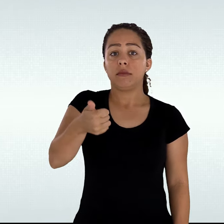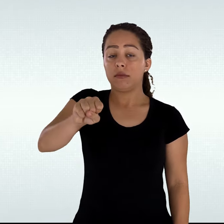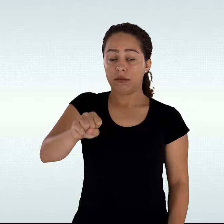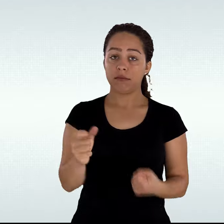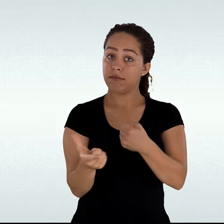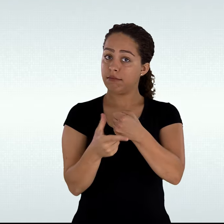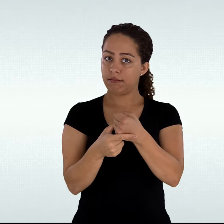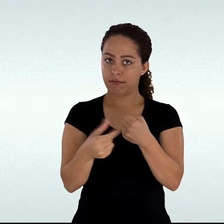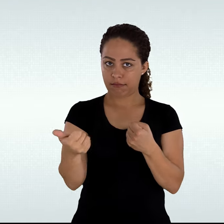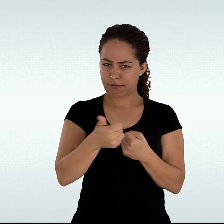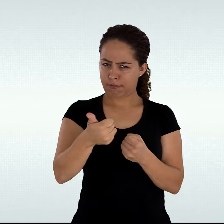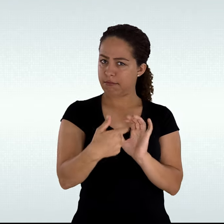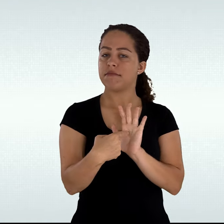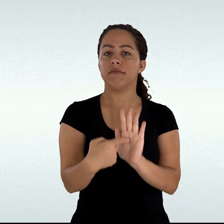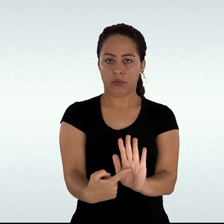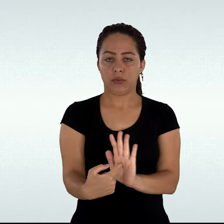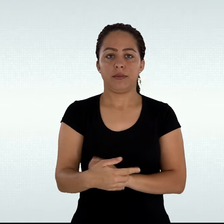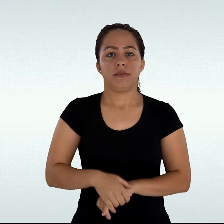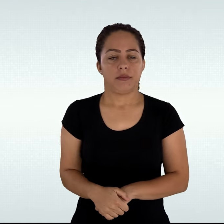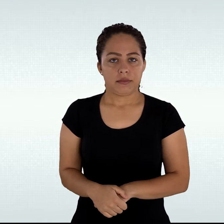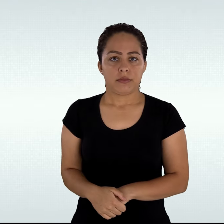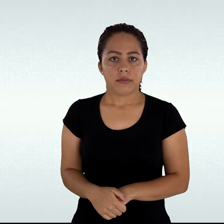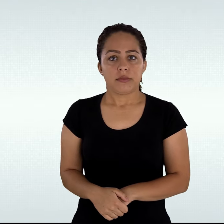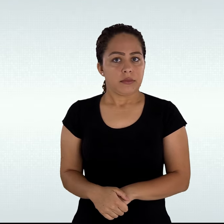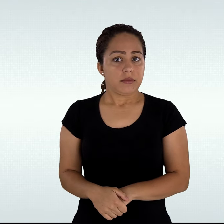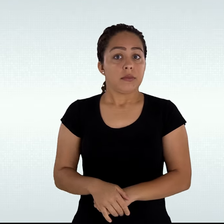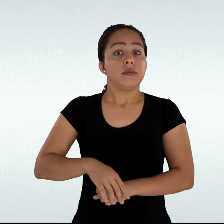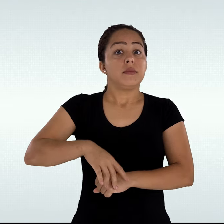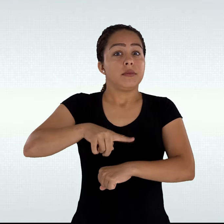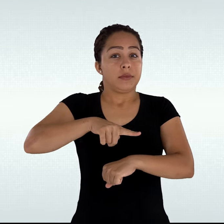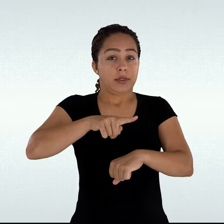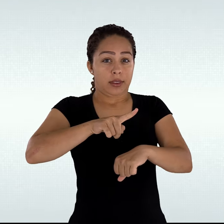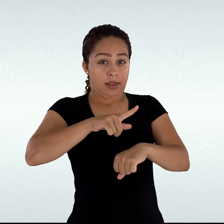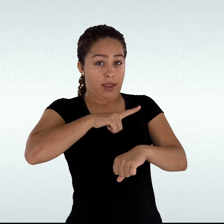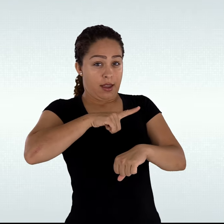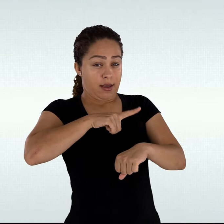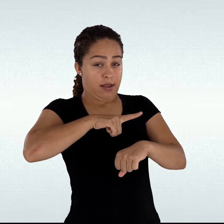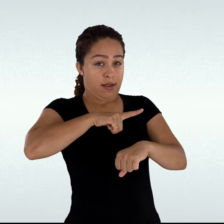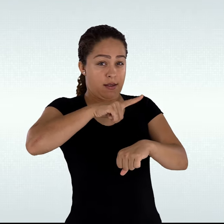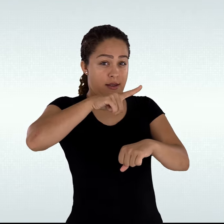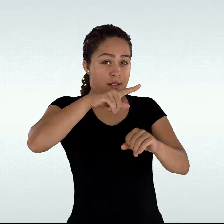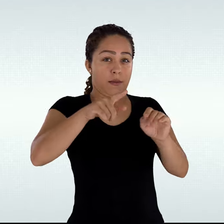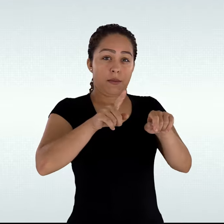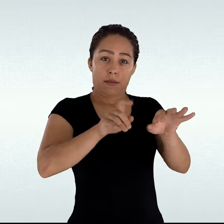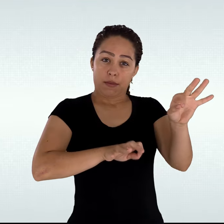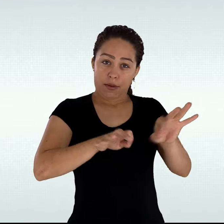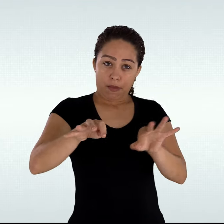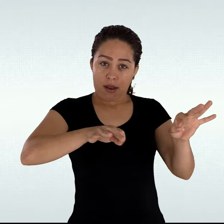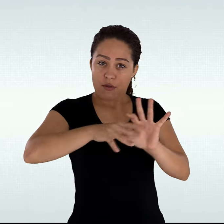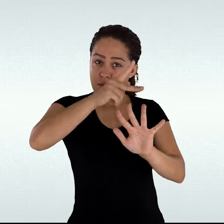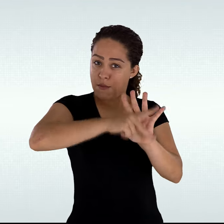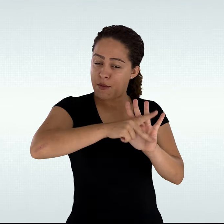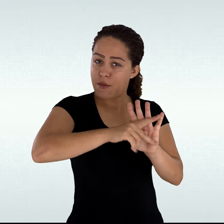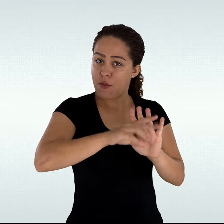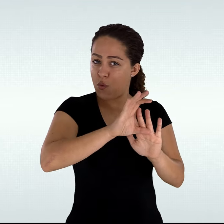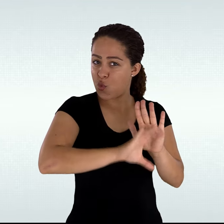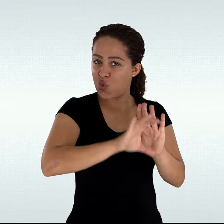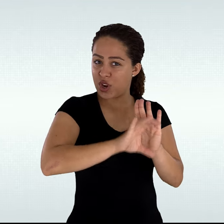Artigo 1º Na elaboração e implementação de suas propostas curriculares e projetos